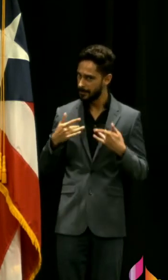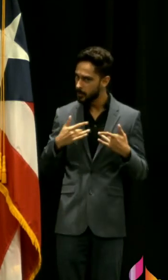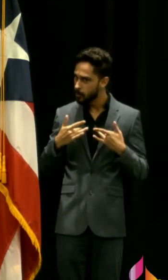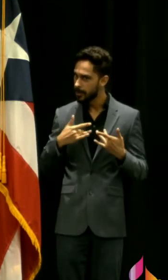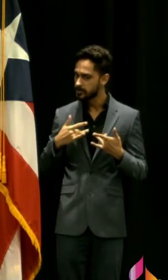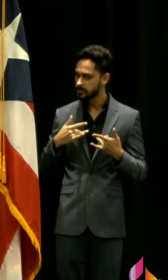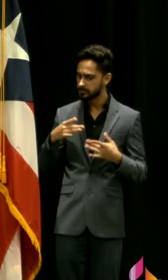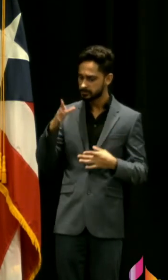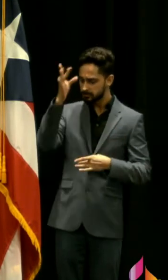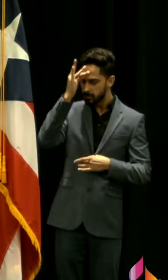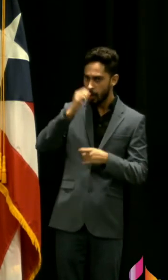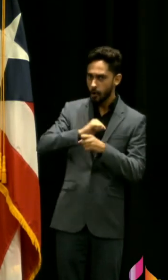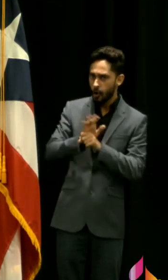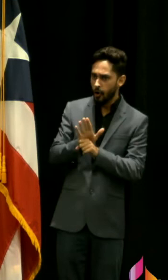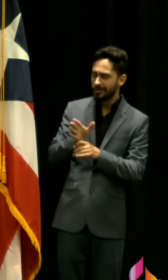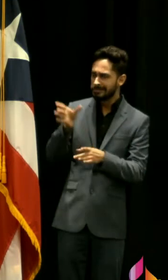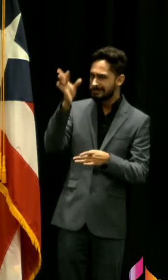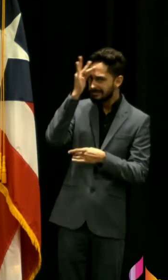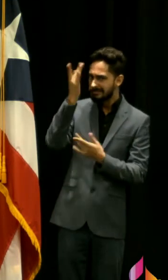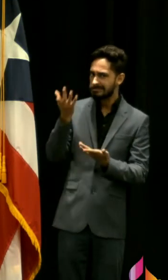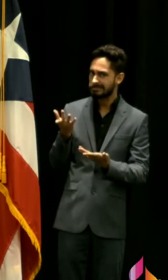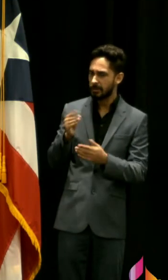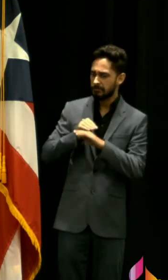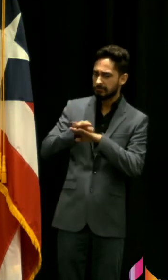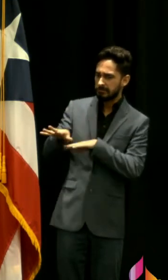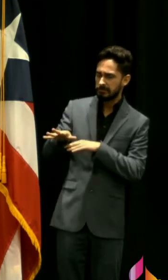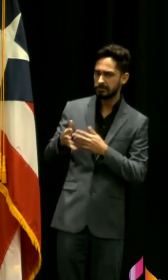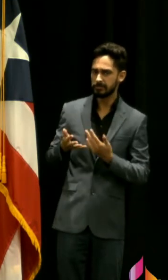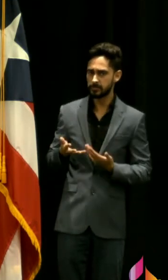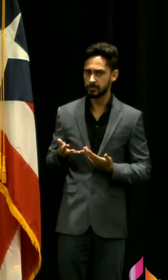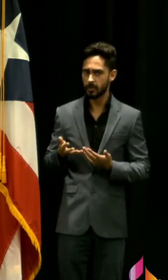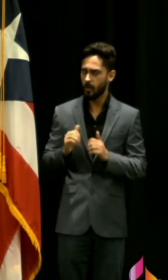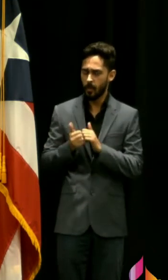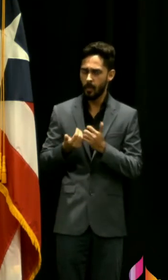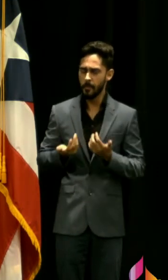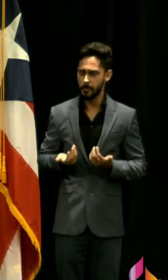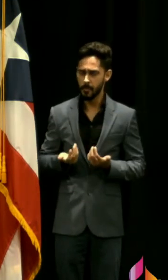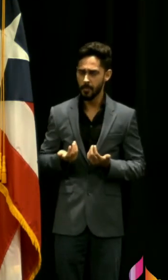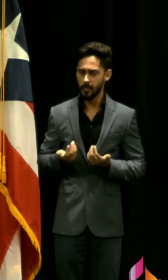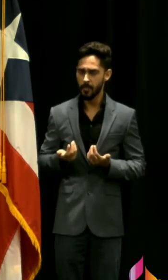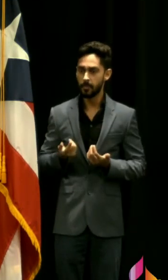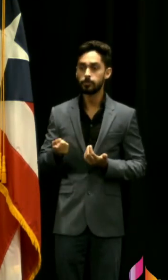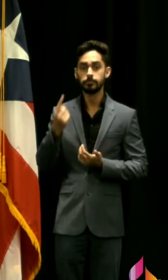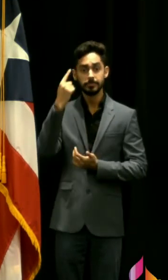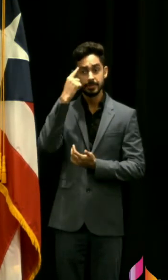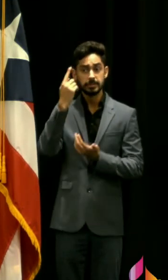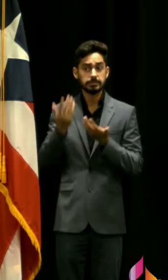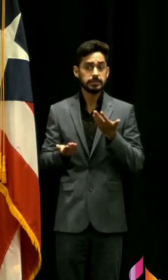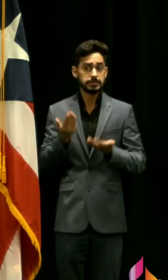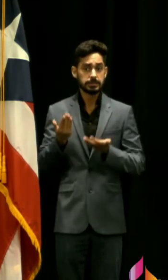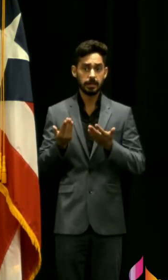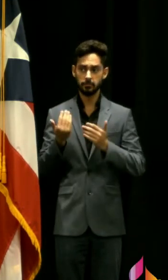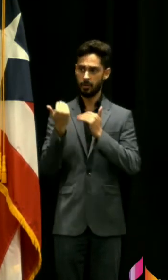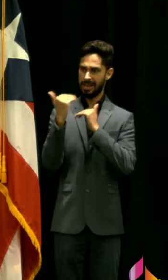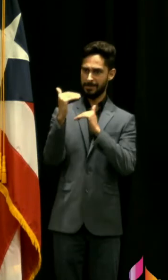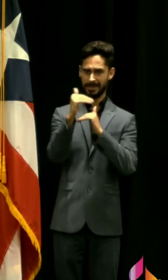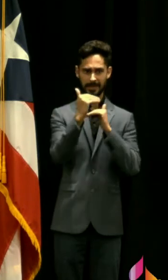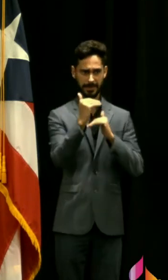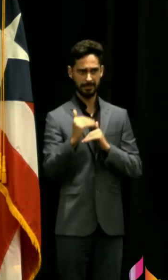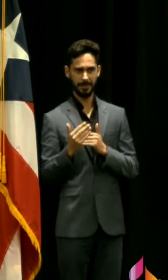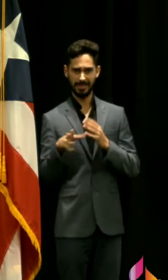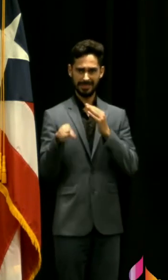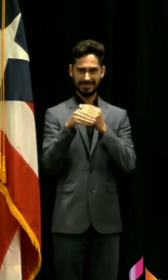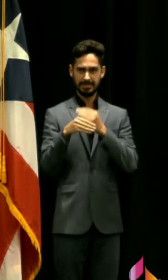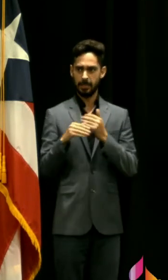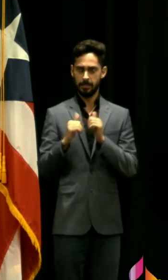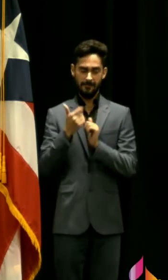de COVID o dar ejemplo a las personas en relación de que los casos están subiendo y quizás no vemos restricciones adicionales fuera